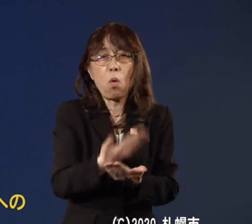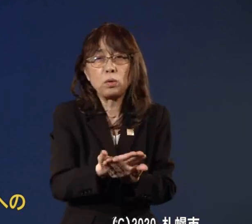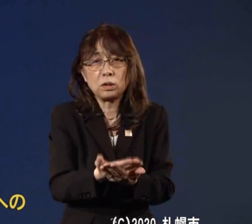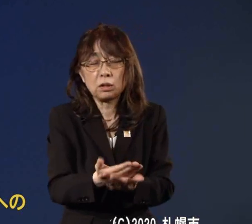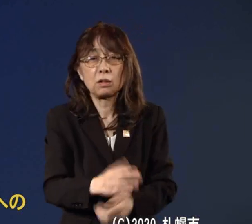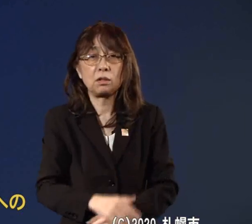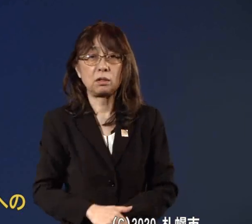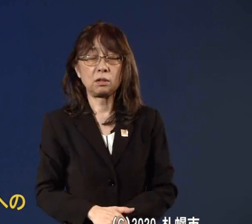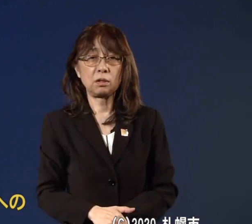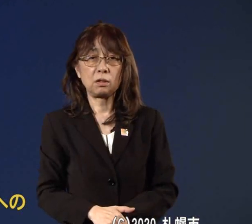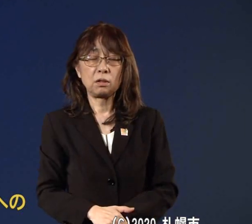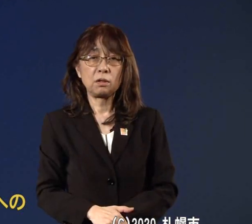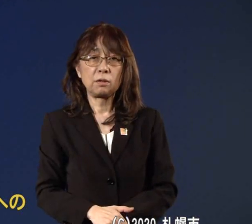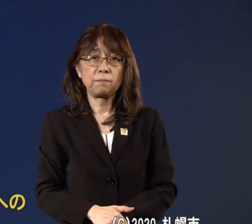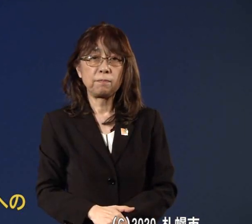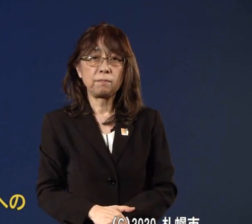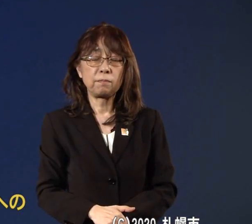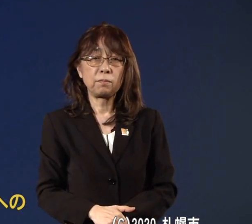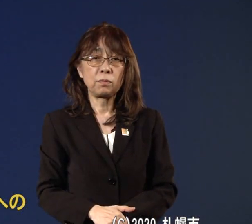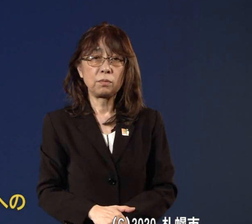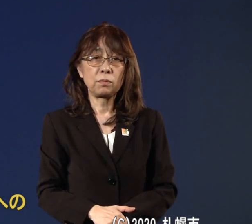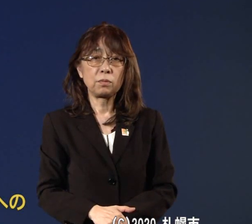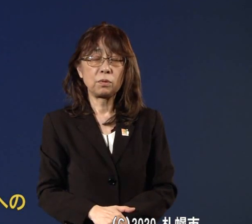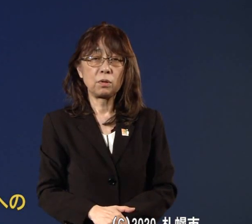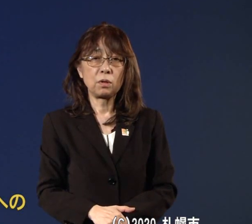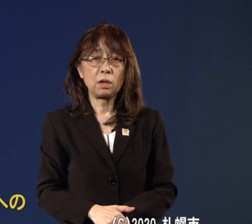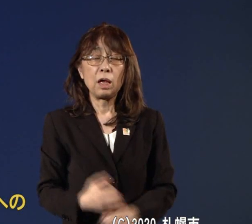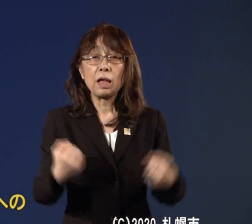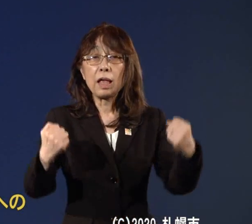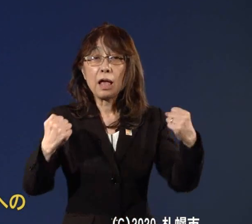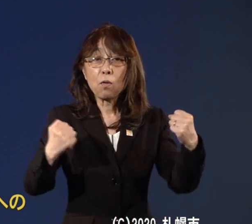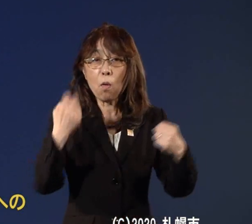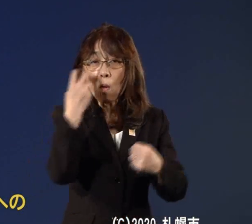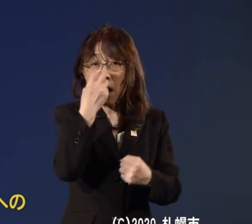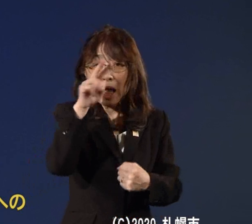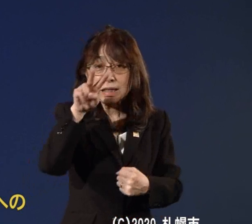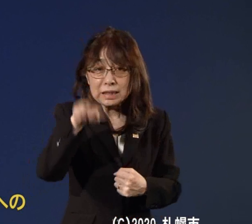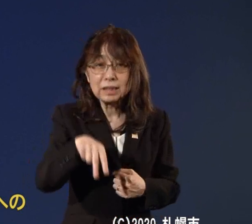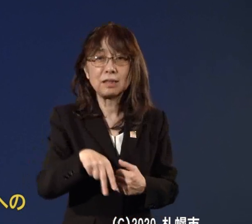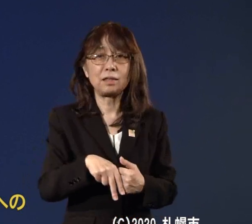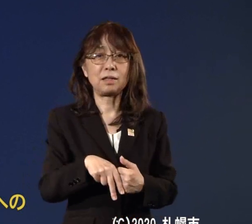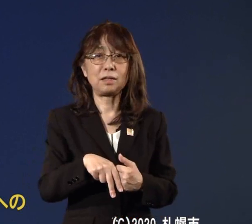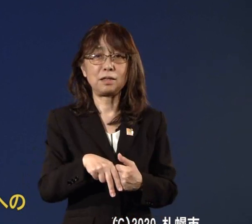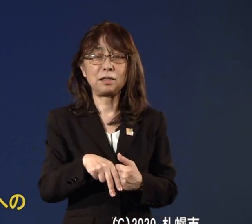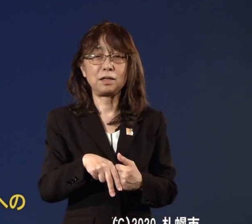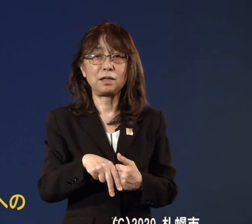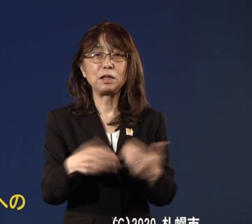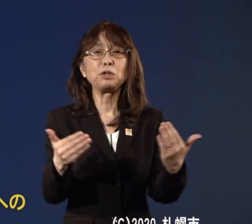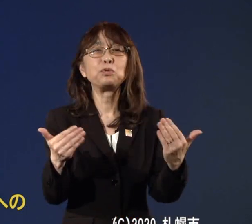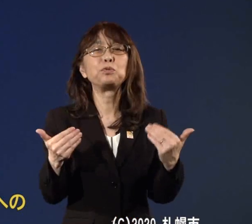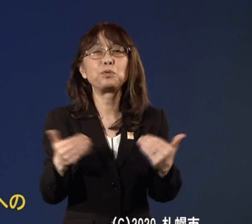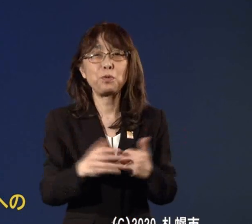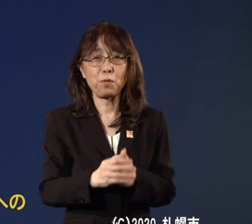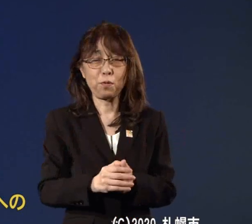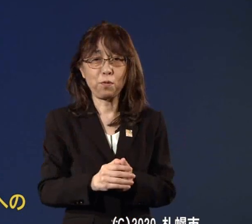それから健康管理ということも必要でございますご近所でジ